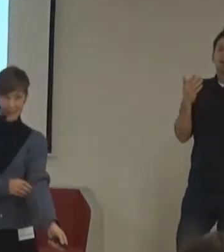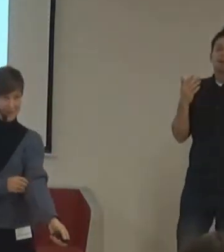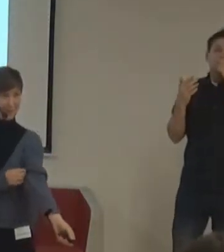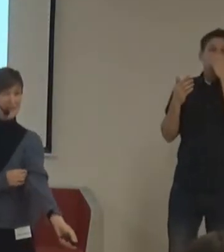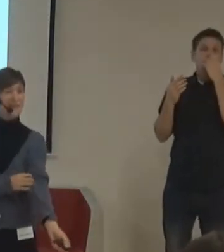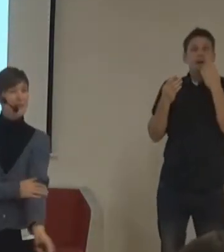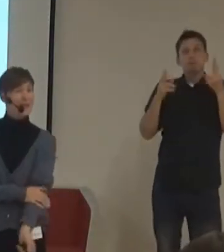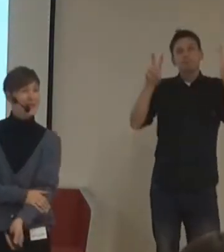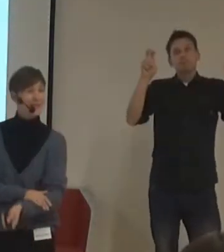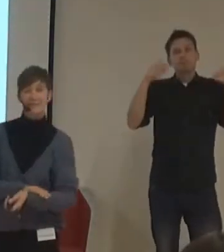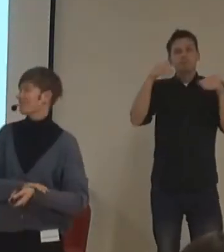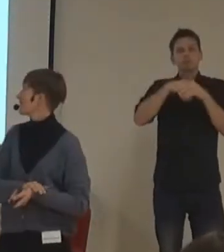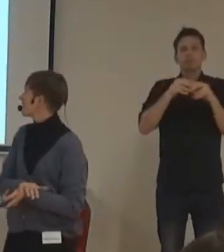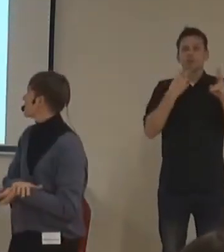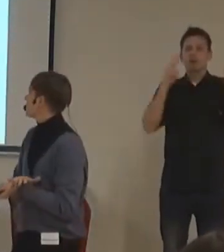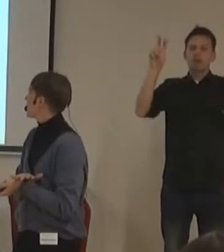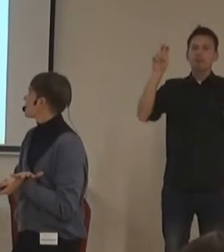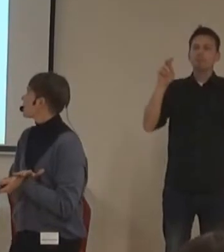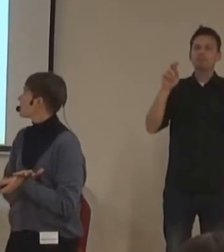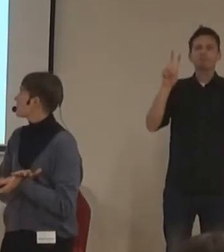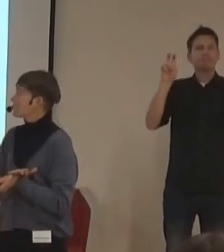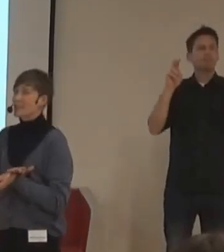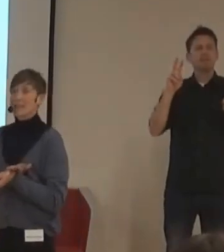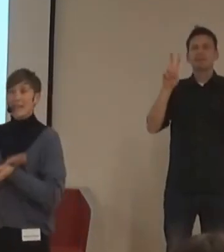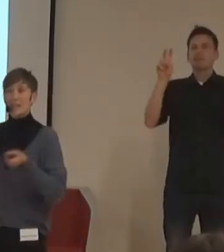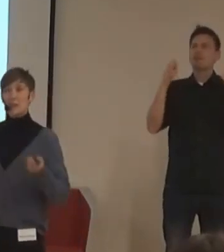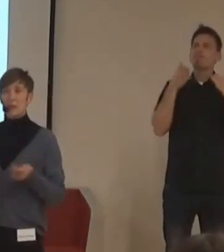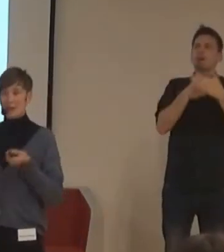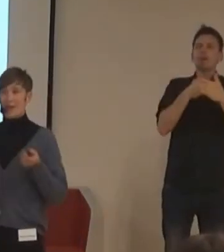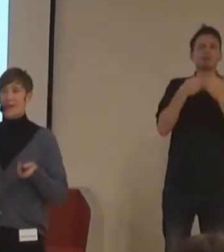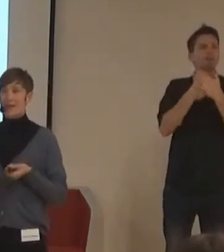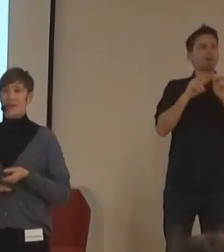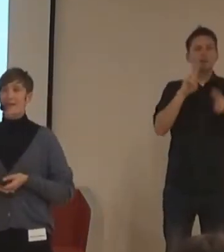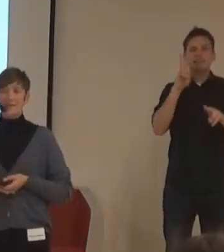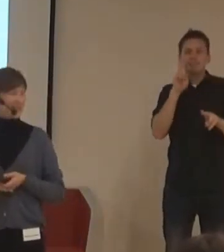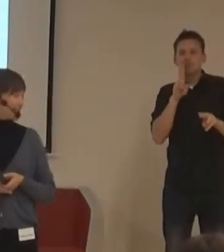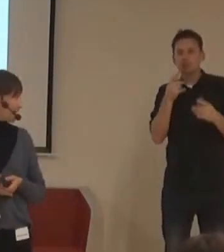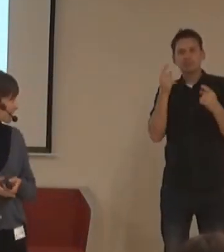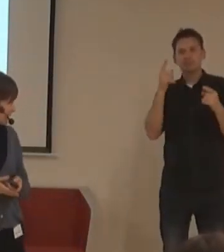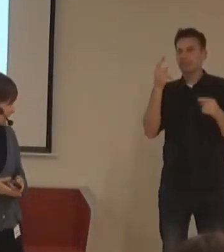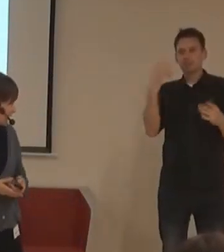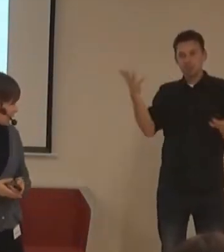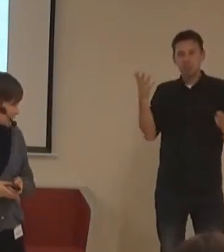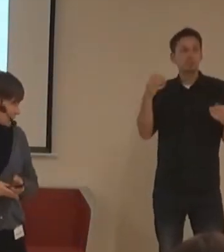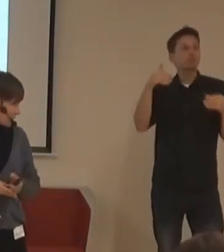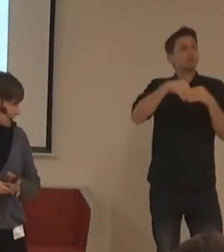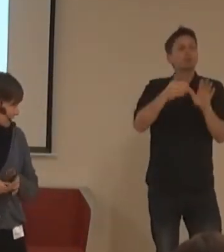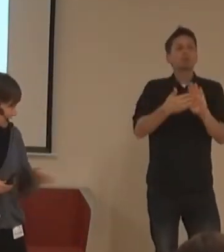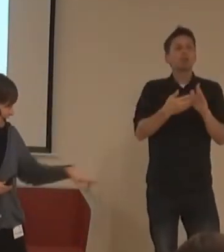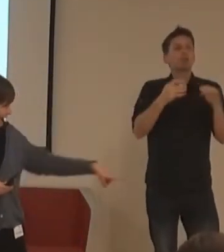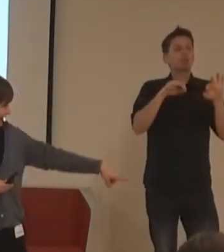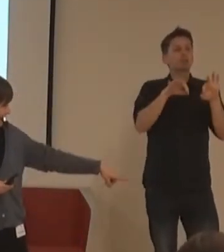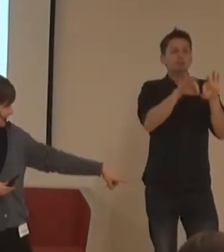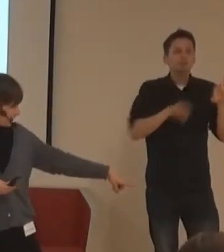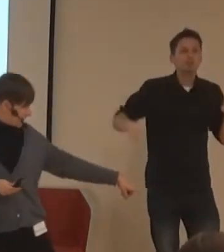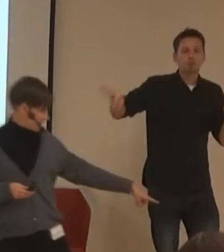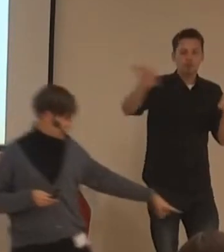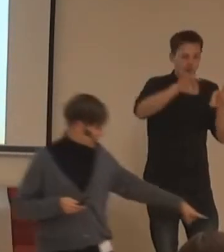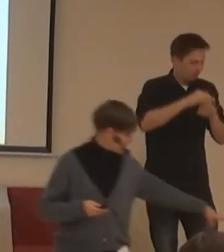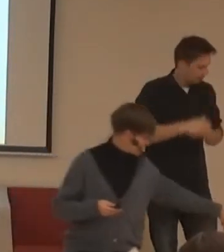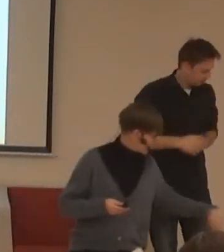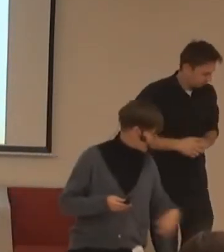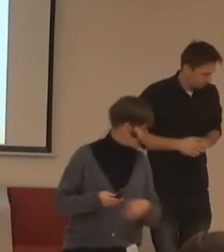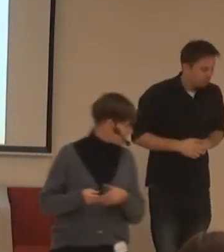neslyšitelné, co se nazvala bariéry. Bariéry, kdy existuje nějaké zařízení, např. indukční smyčka, která je tady hezky